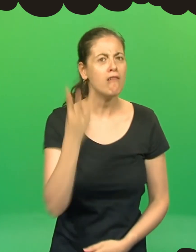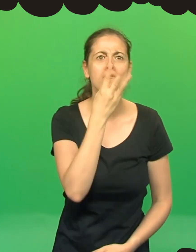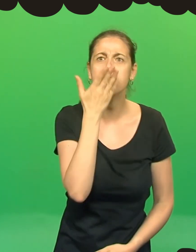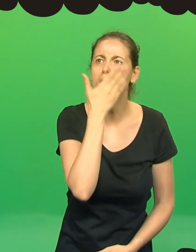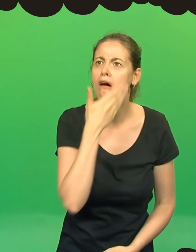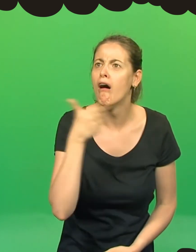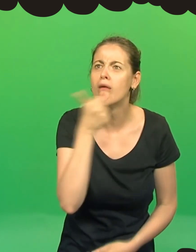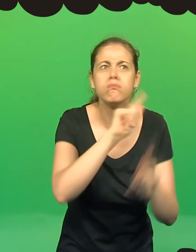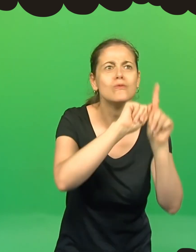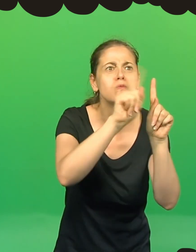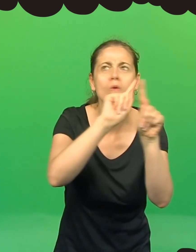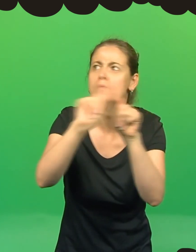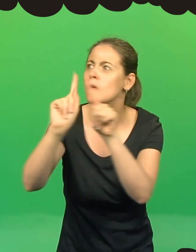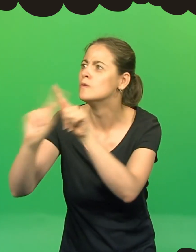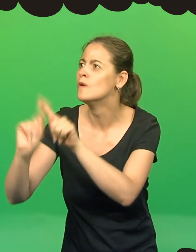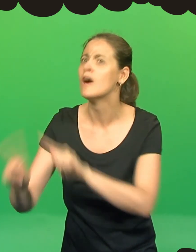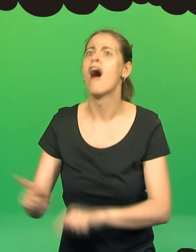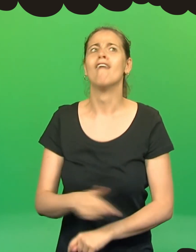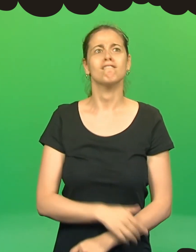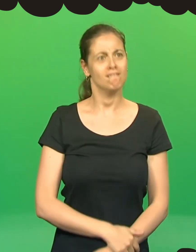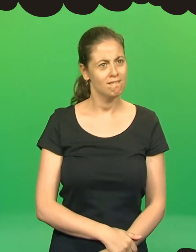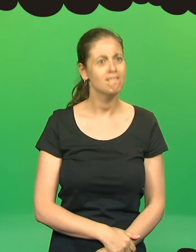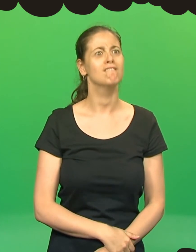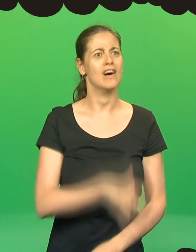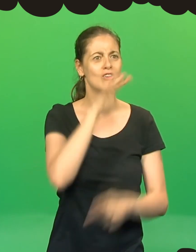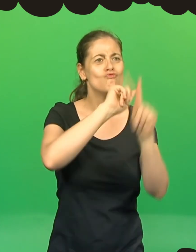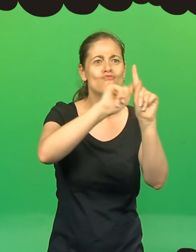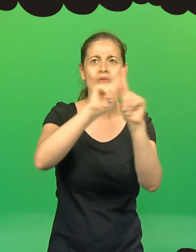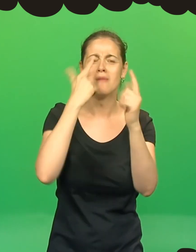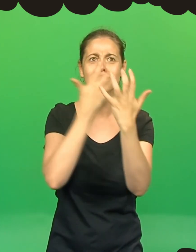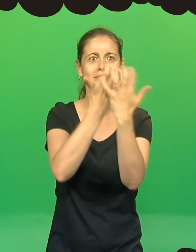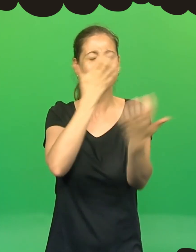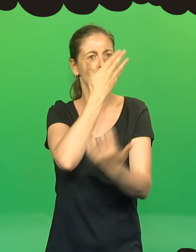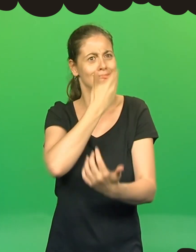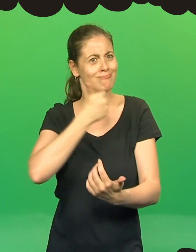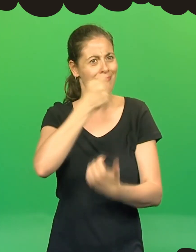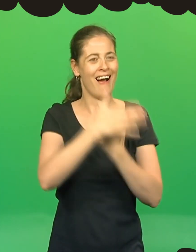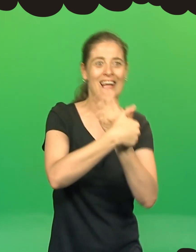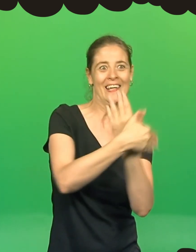Eram todas diferentes, mas todas lindíssimas. E, mais importante,